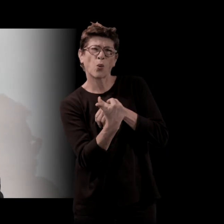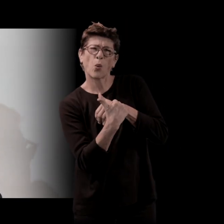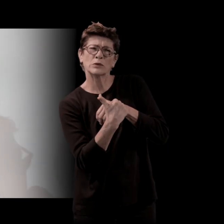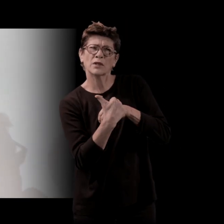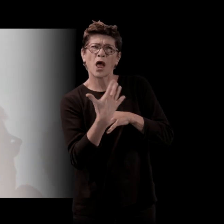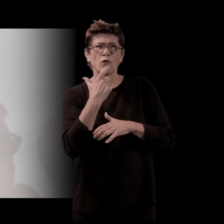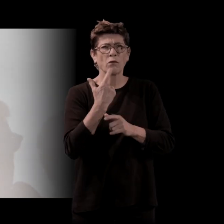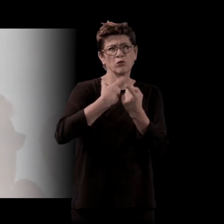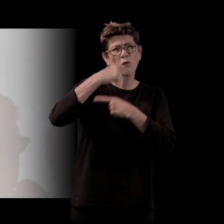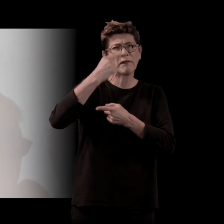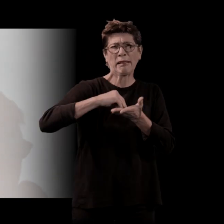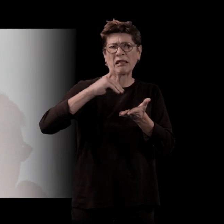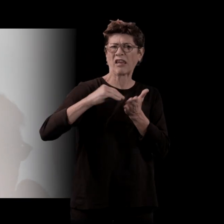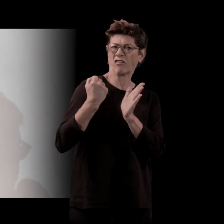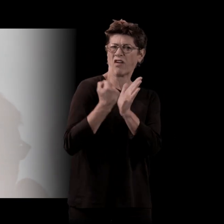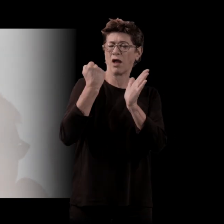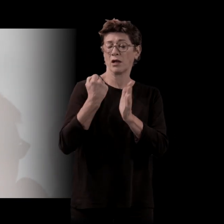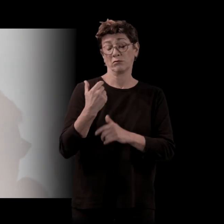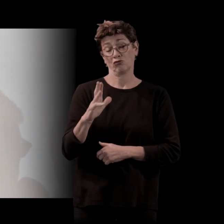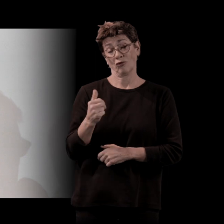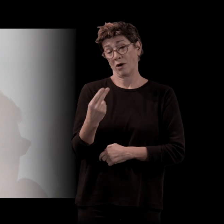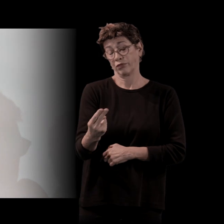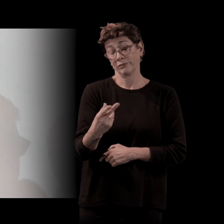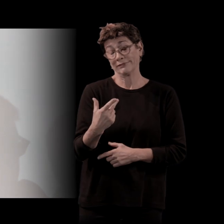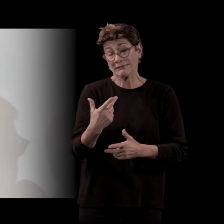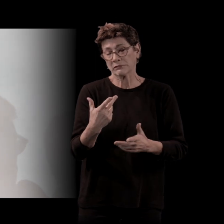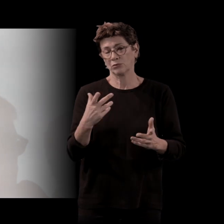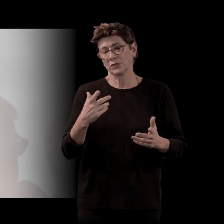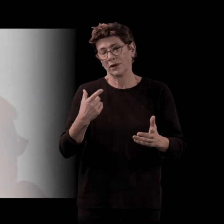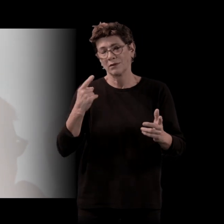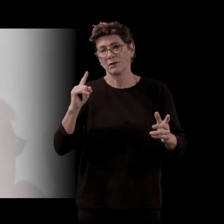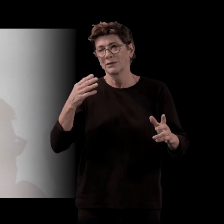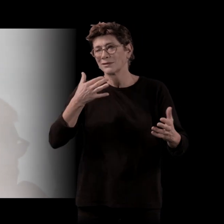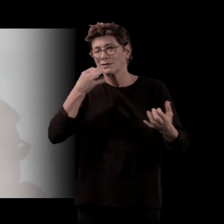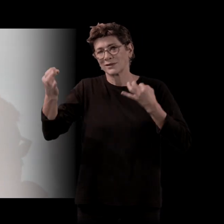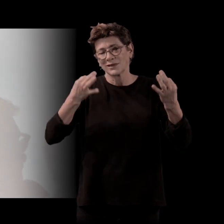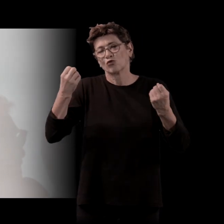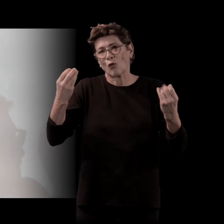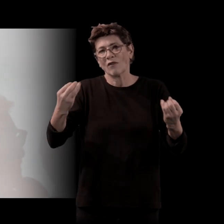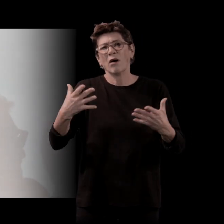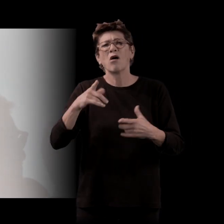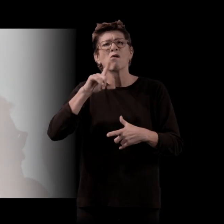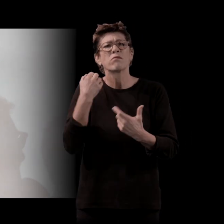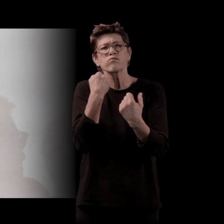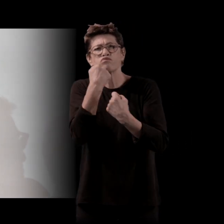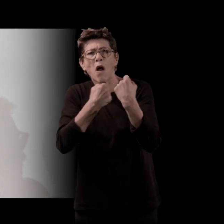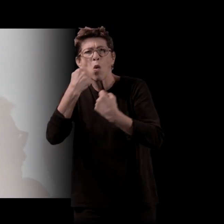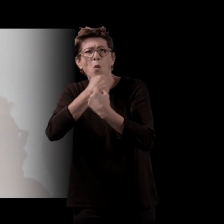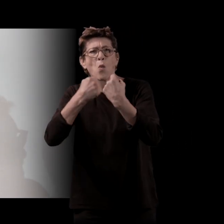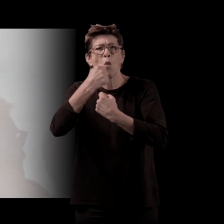je cite toujours, alors, je me répète, vous l'aurez peut-être déjà entendu, mais la fameuse phrase du boxeur poids lourd, Joe Louis, qui, à la fin de sa carrière, lui demandait, quel bilan